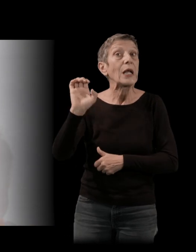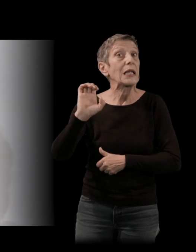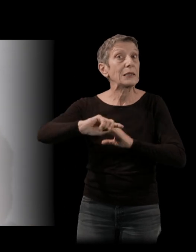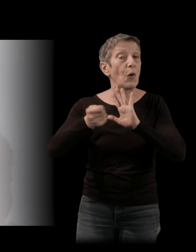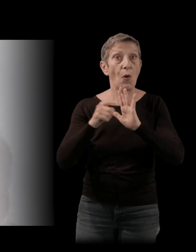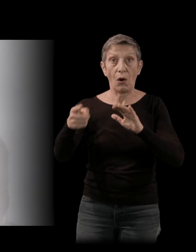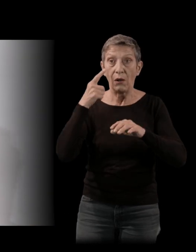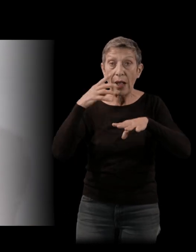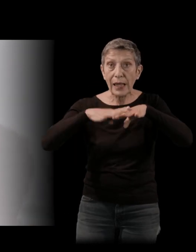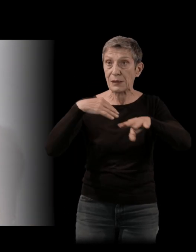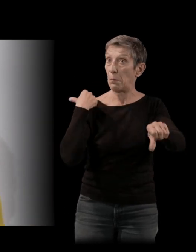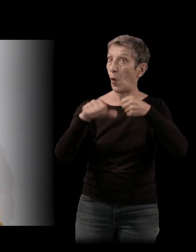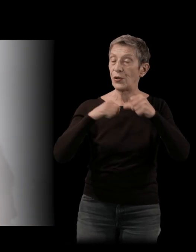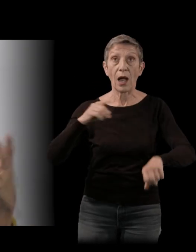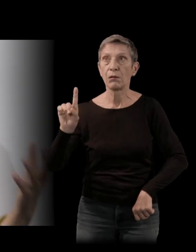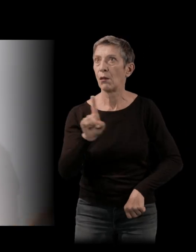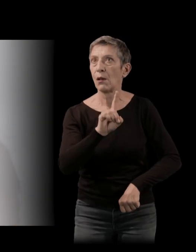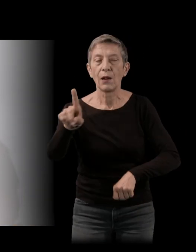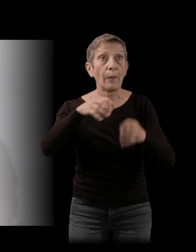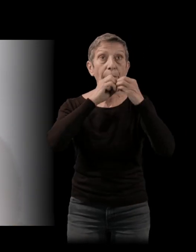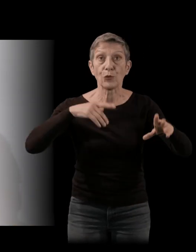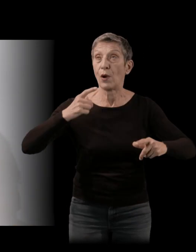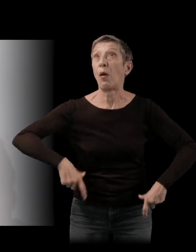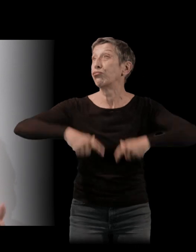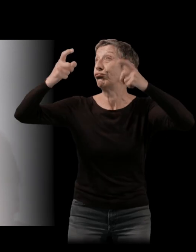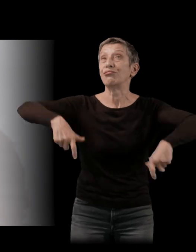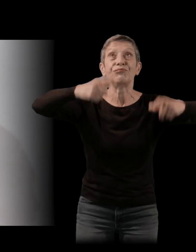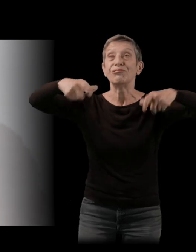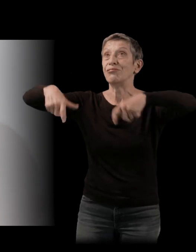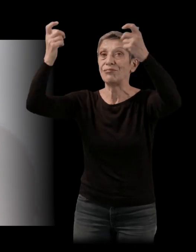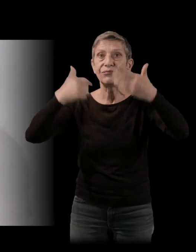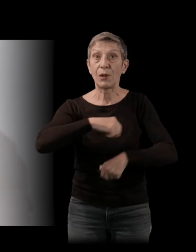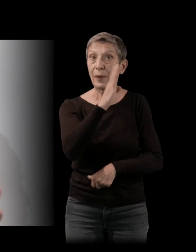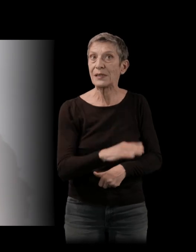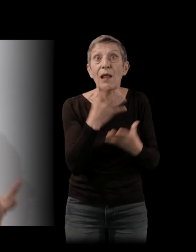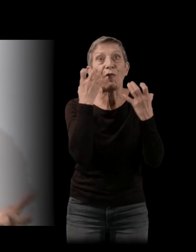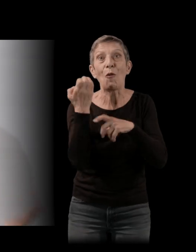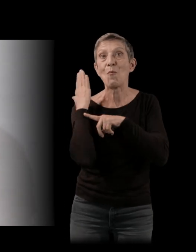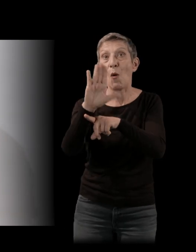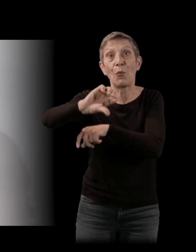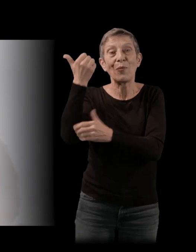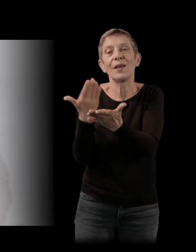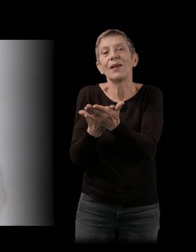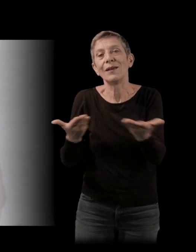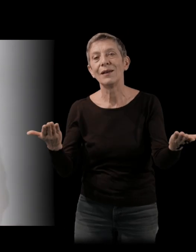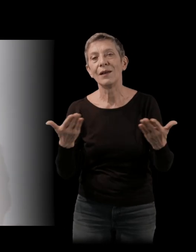quartier très moderne, fait de gratte-ciel. Qui est sans doute ce que les Brésiliens auraient voulu montrer en premier avant les favelas.